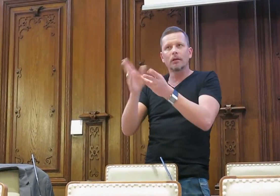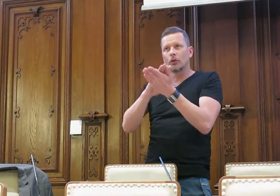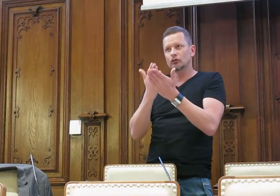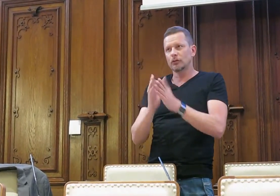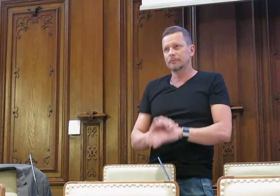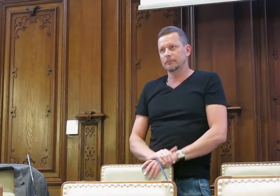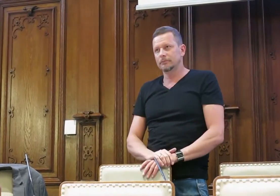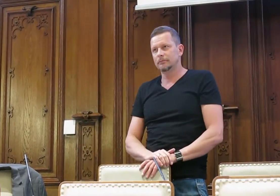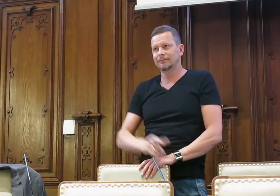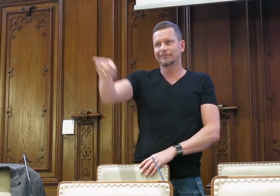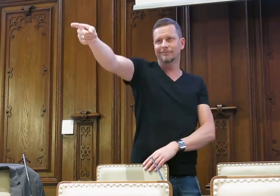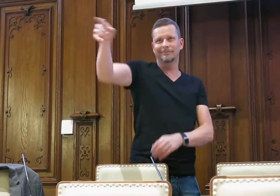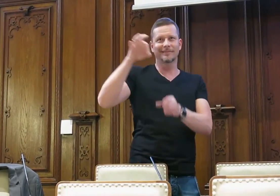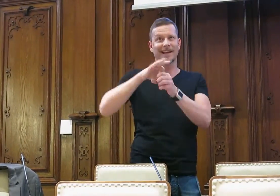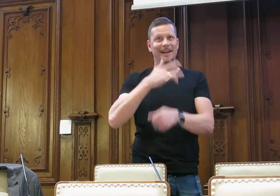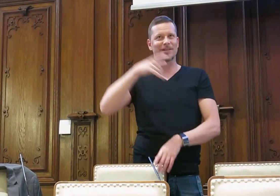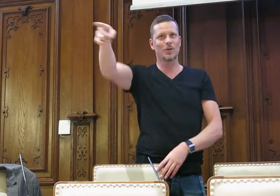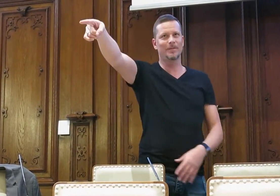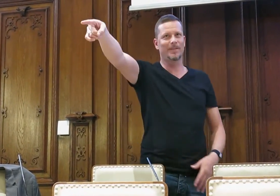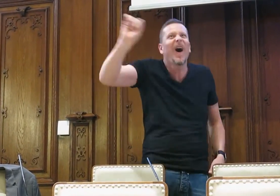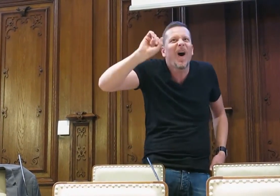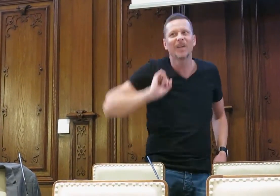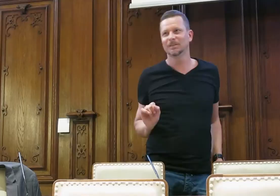Und natürlich gibt es auch die Witte gegen Dolmetscher und Dolmetscherinnen.